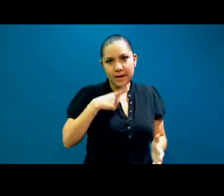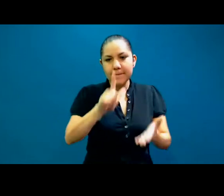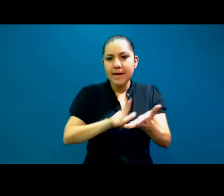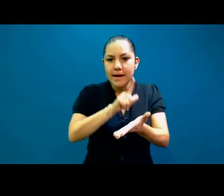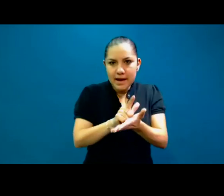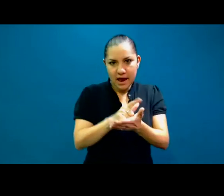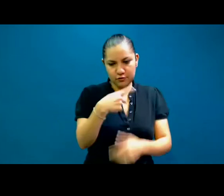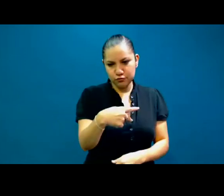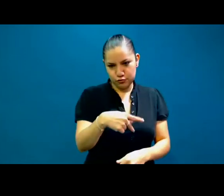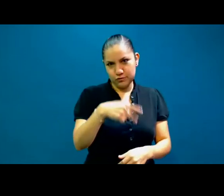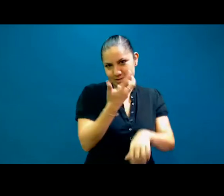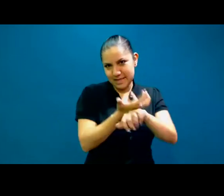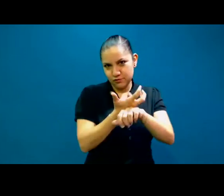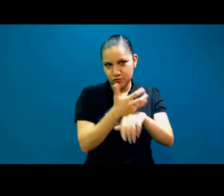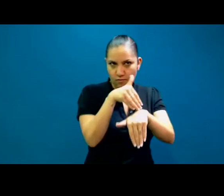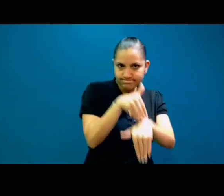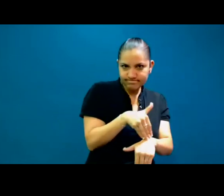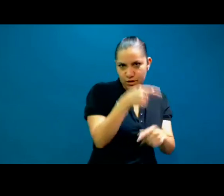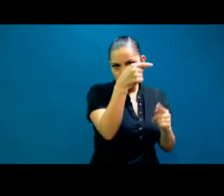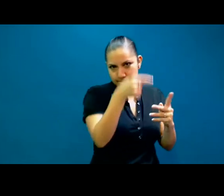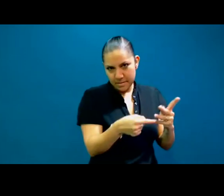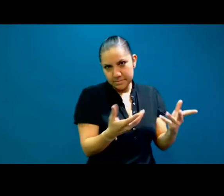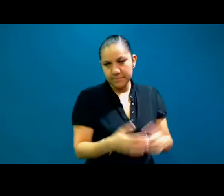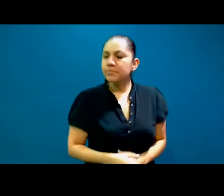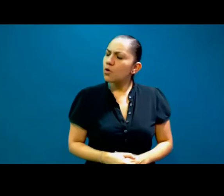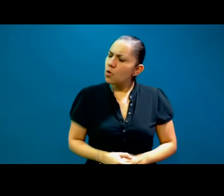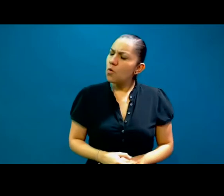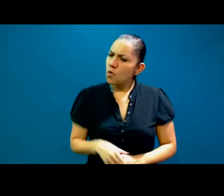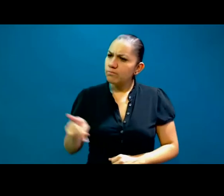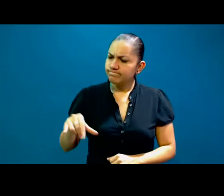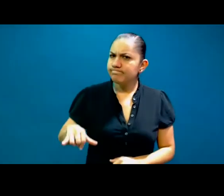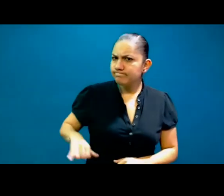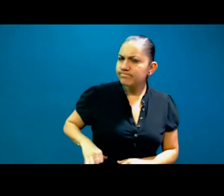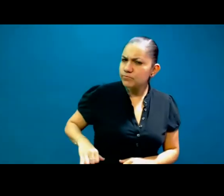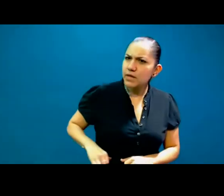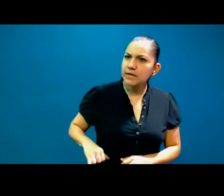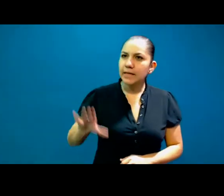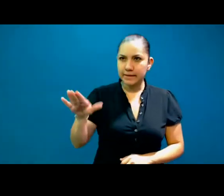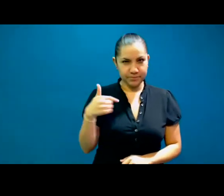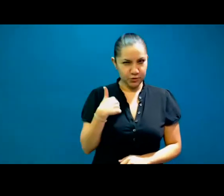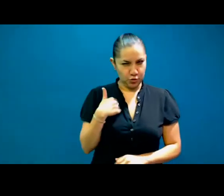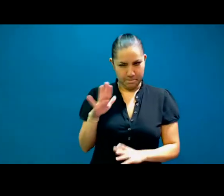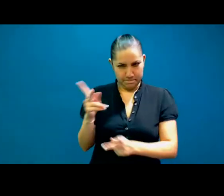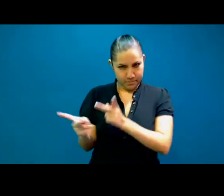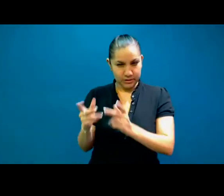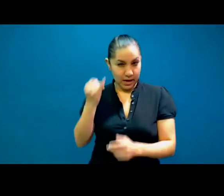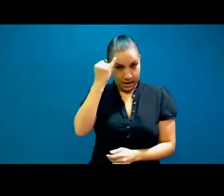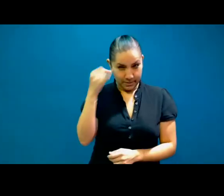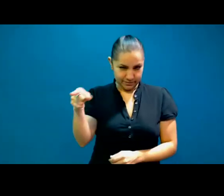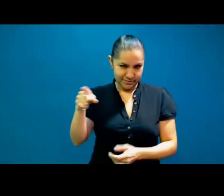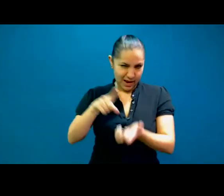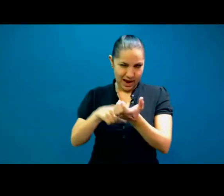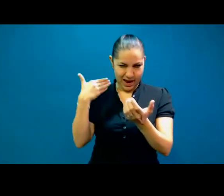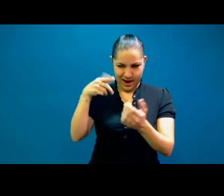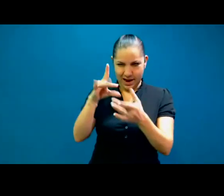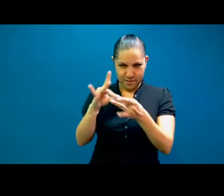Qué interesante. Oye, pero por ejemplo, la interpretación, me entra la curiosidad, población coreana, mencionaste, población